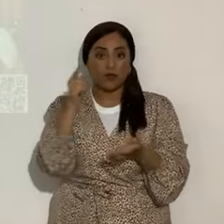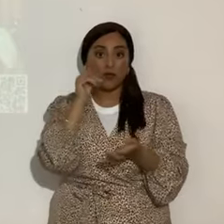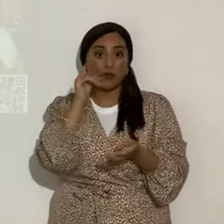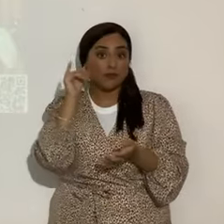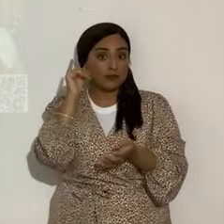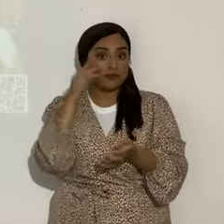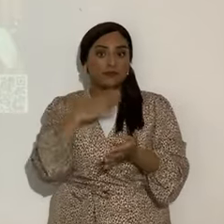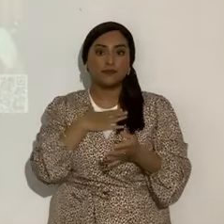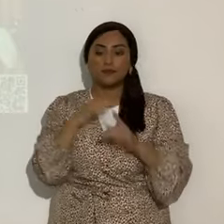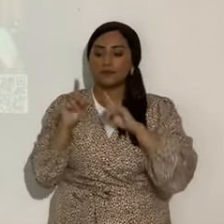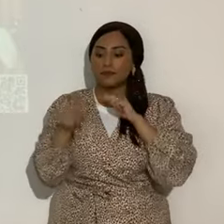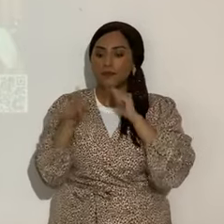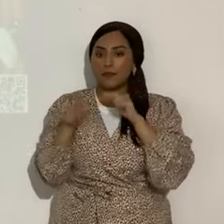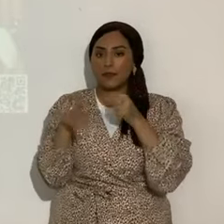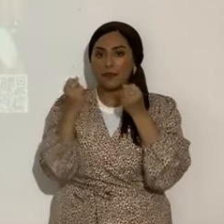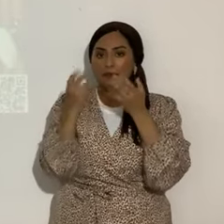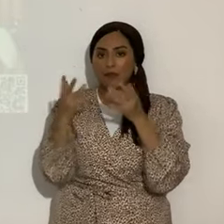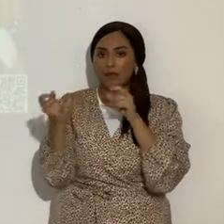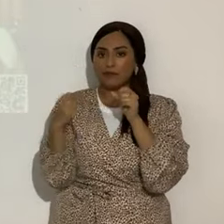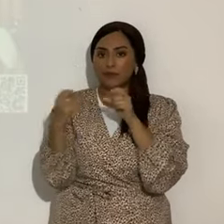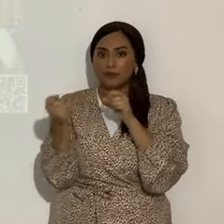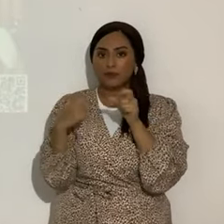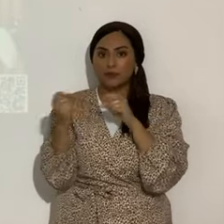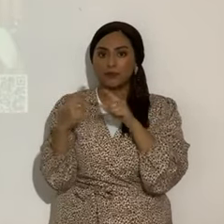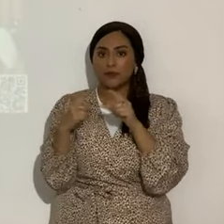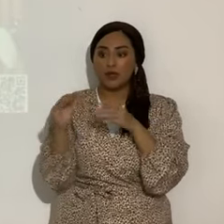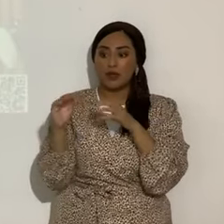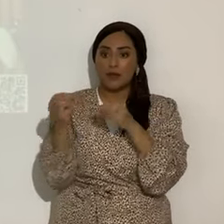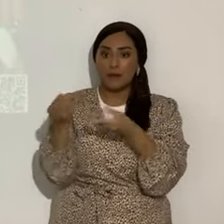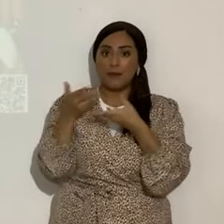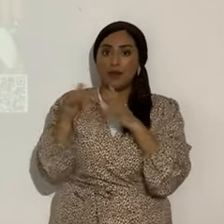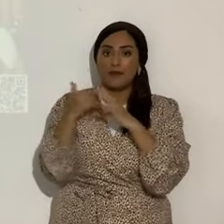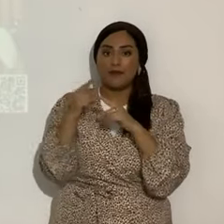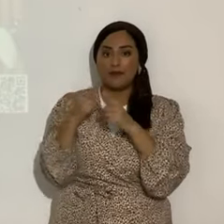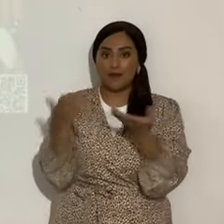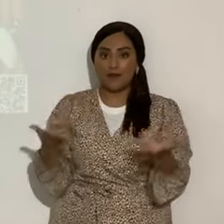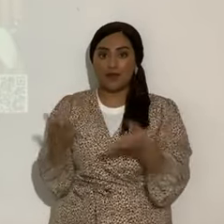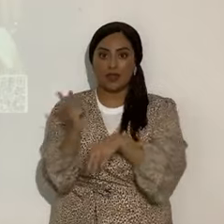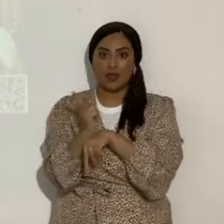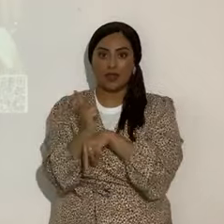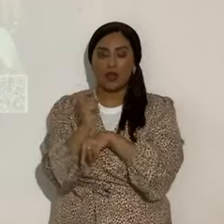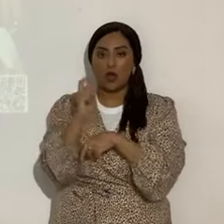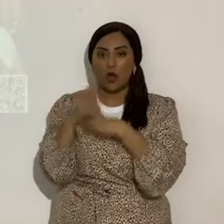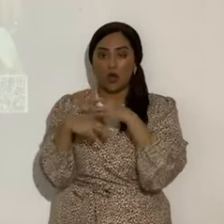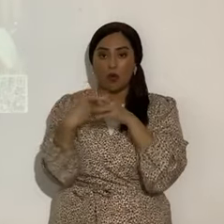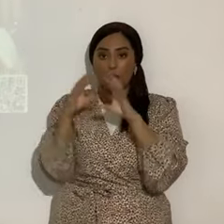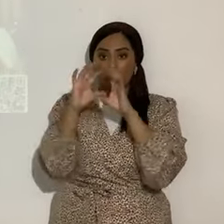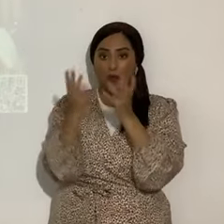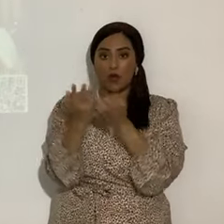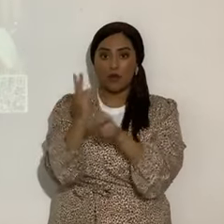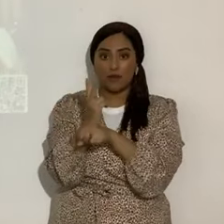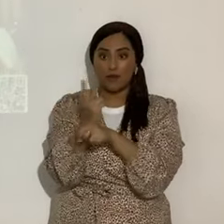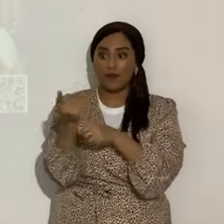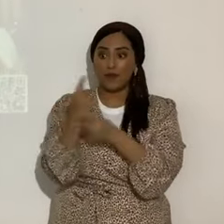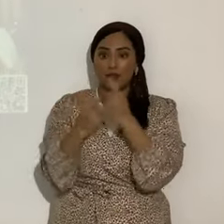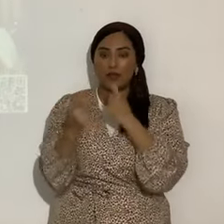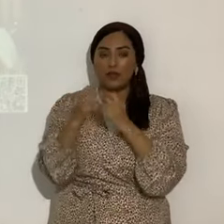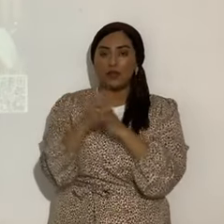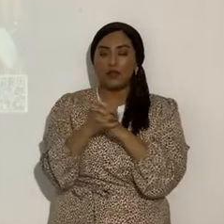contestando cantidad de mensajes que enviaban de la Keilah local, perdón, mundial, pidiendo, desde luego, de la Keilah local,